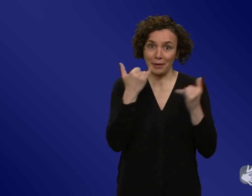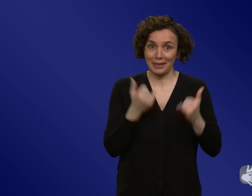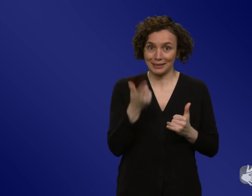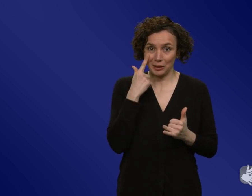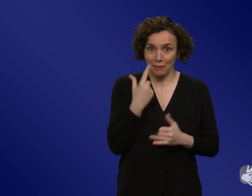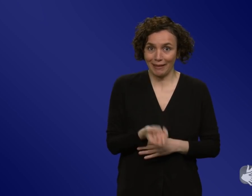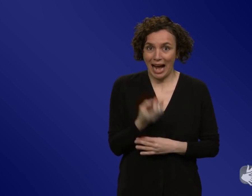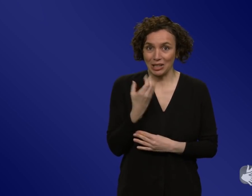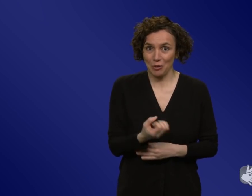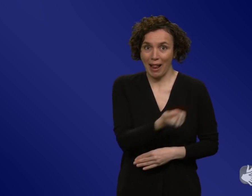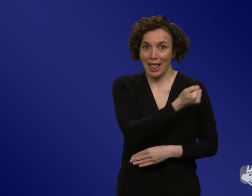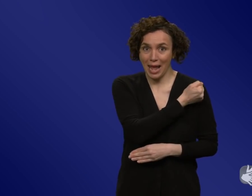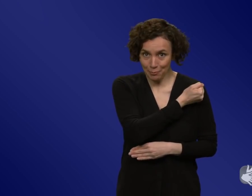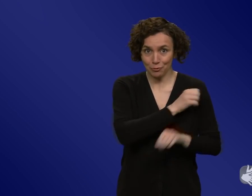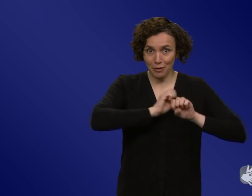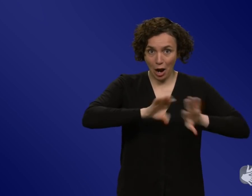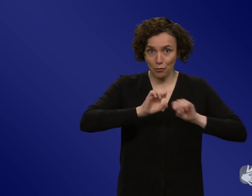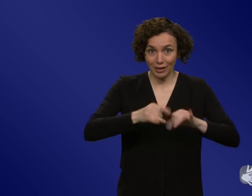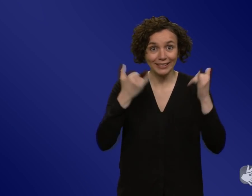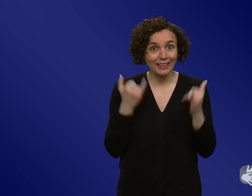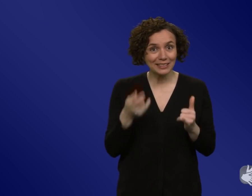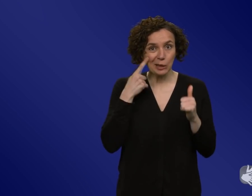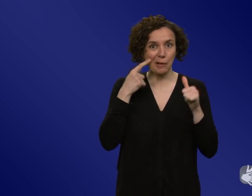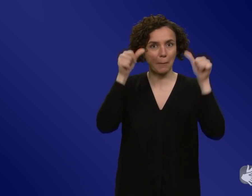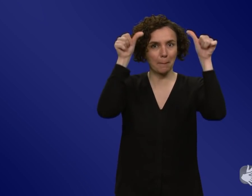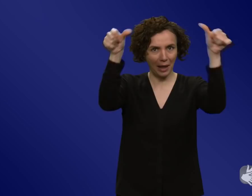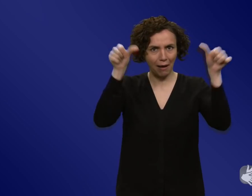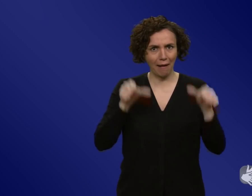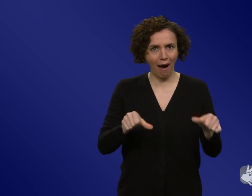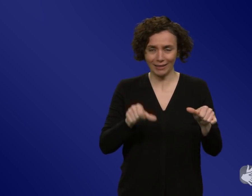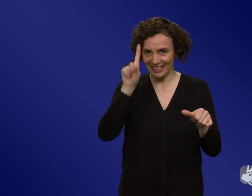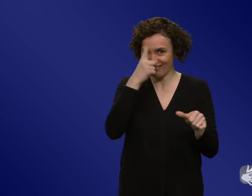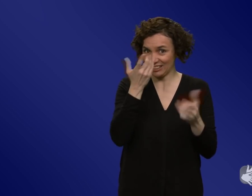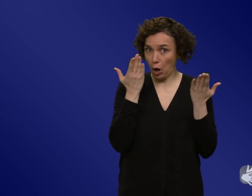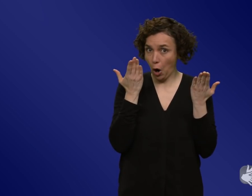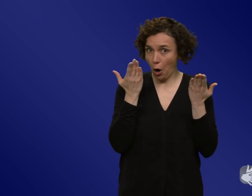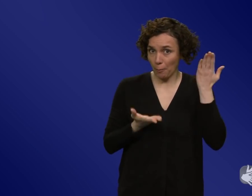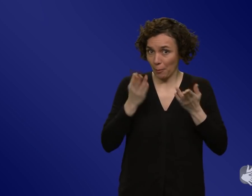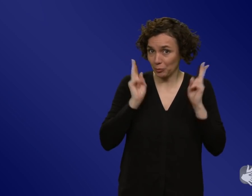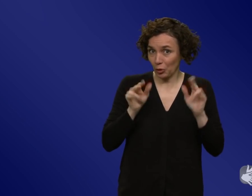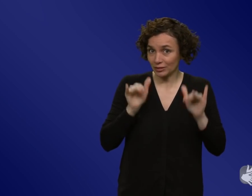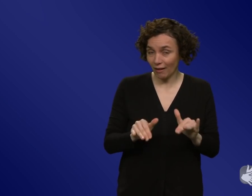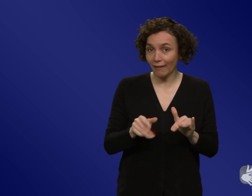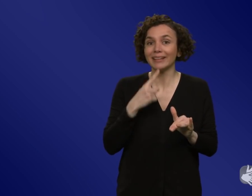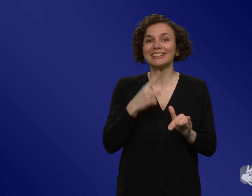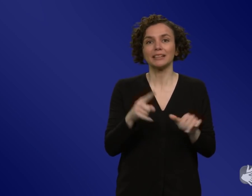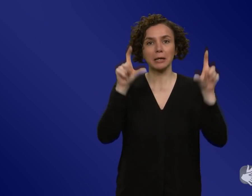sein. Also es sind Plakate im Umlauf, weiß nicht, ob sie noch hängen, Impfen hilft und macht nicht unfruchtbar oder so ähnlich steht da drauf,